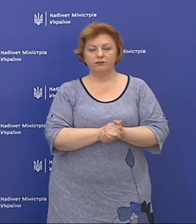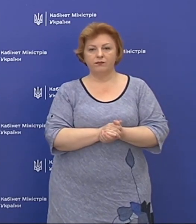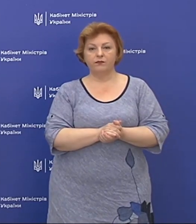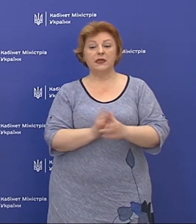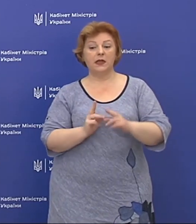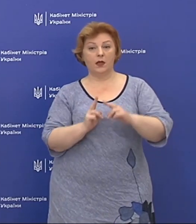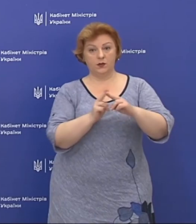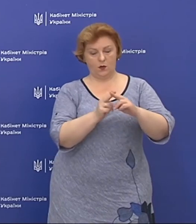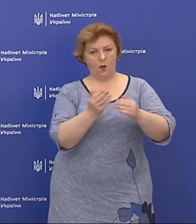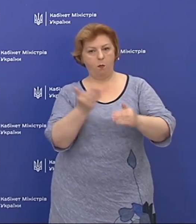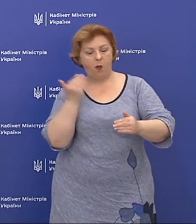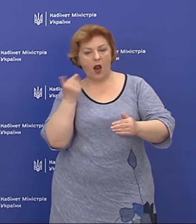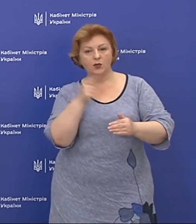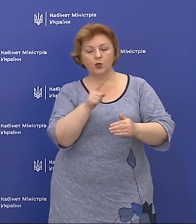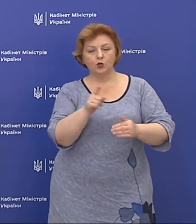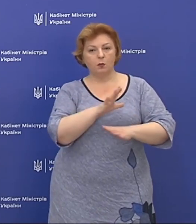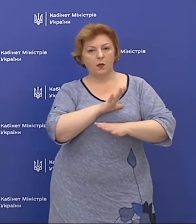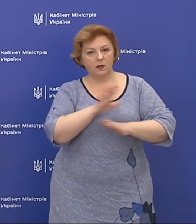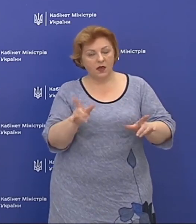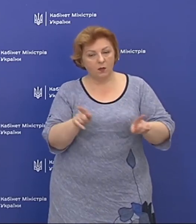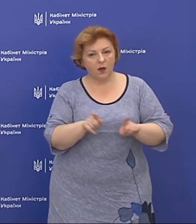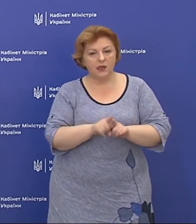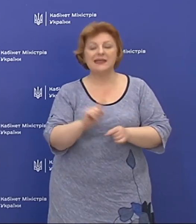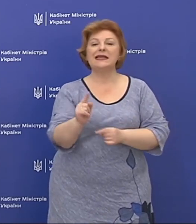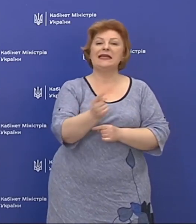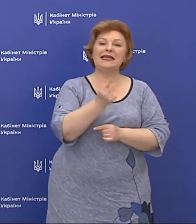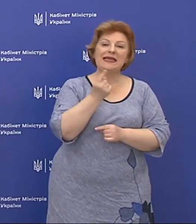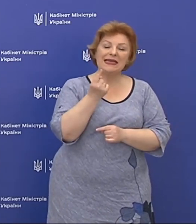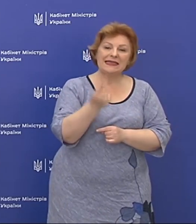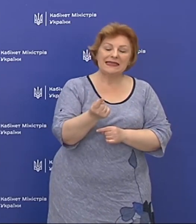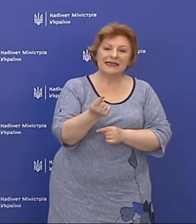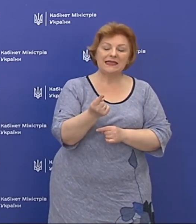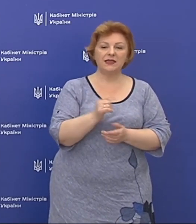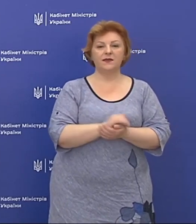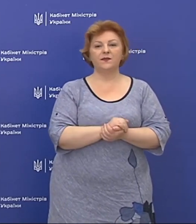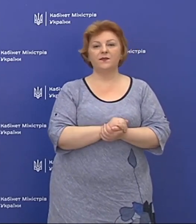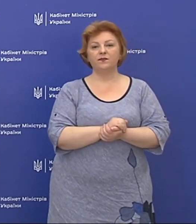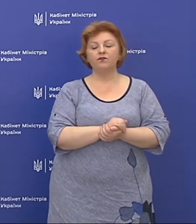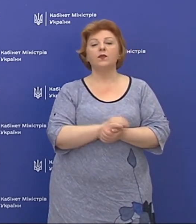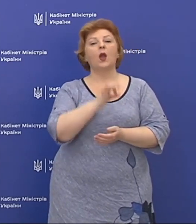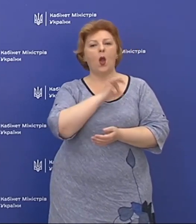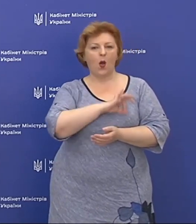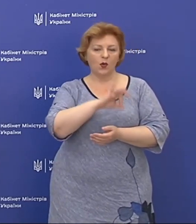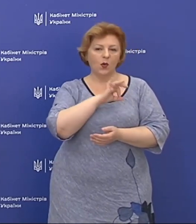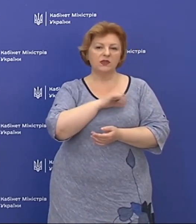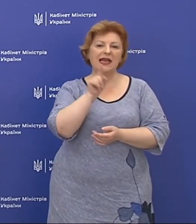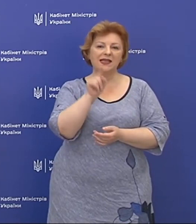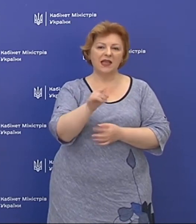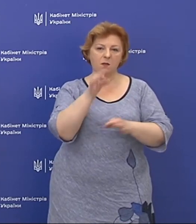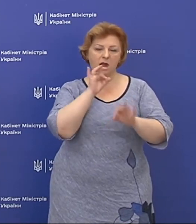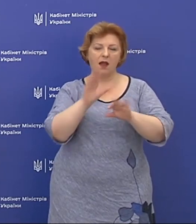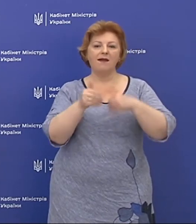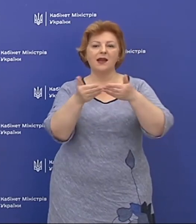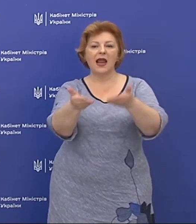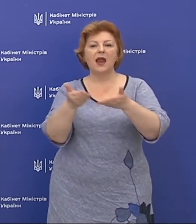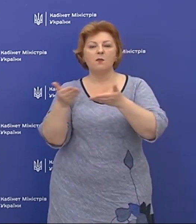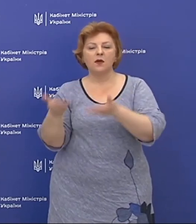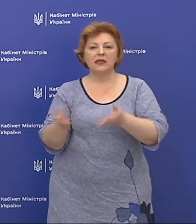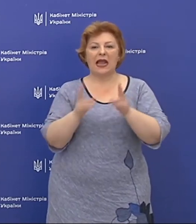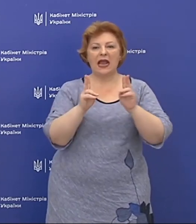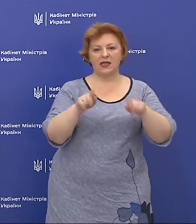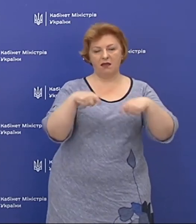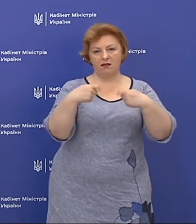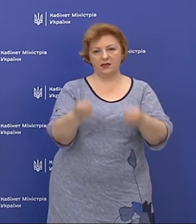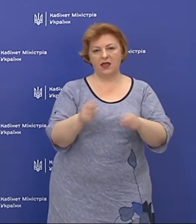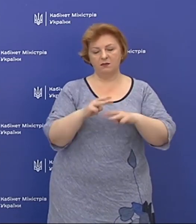запобігання цьому, щоб цього не сталося, єдине – це користуватися тими рекомендаціями, які дає